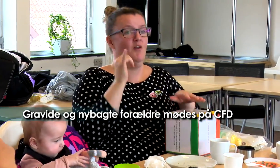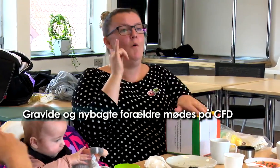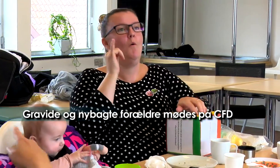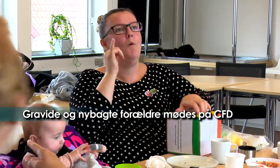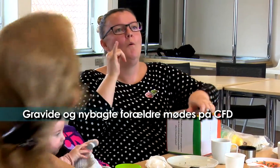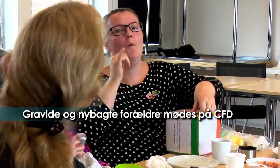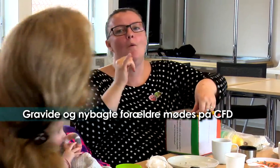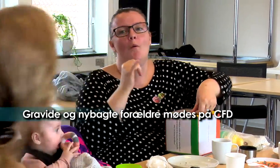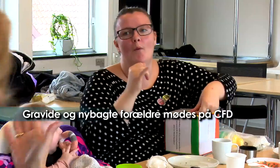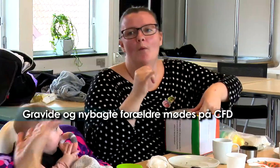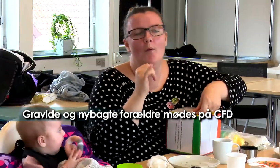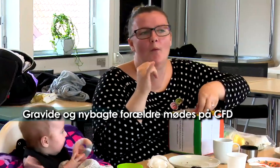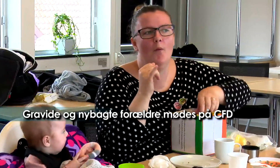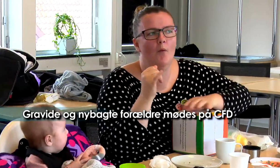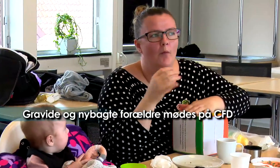Jo.